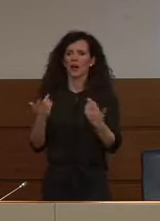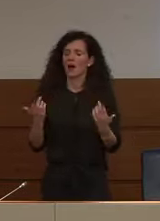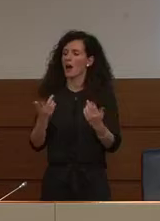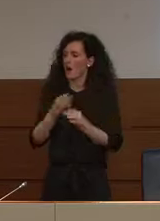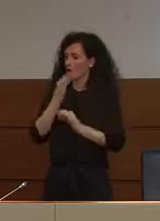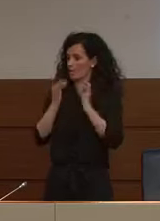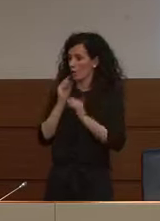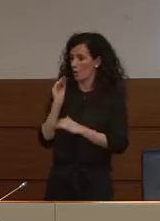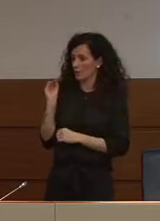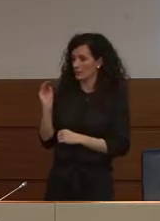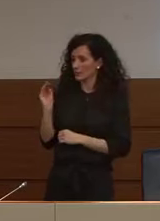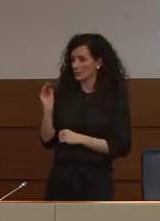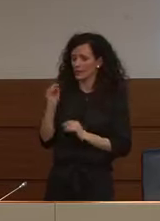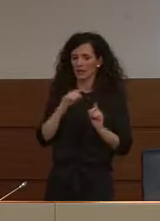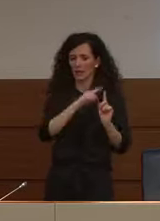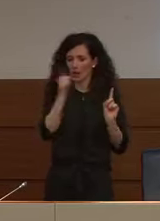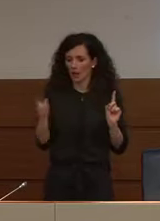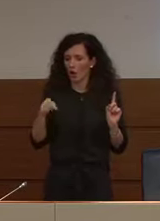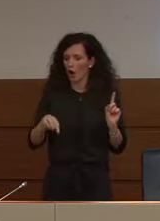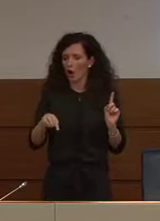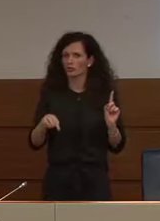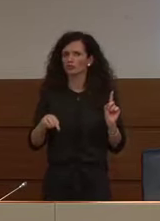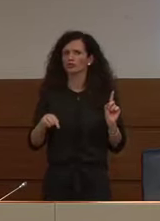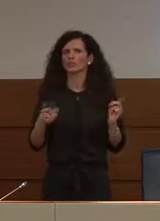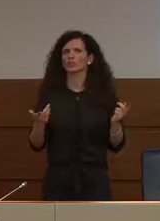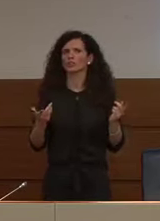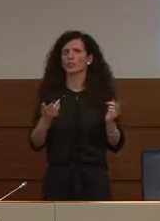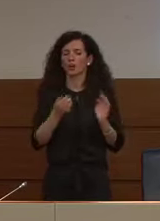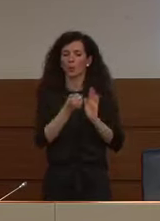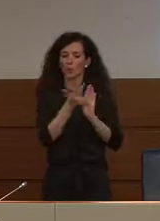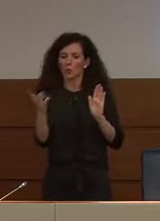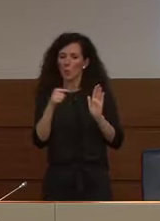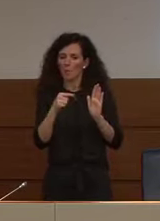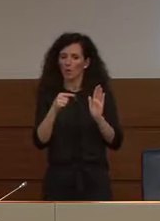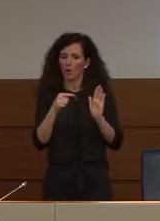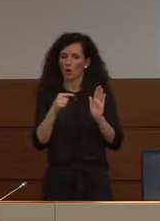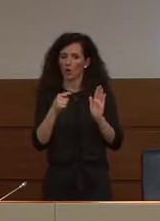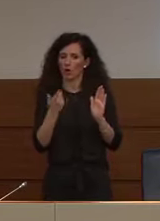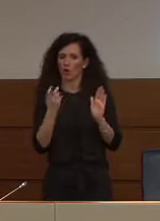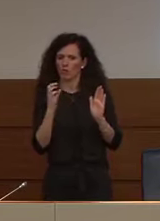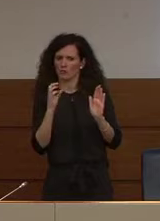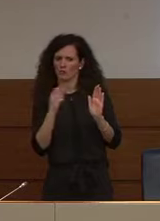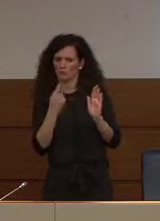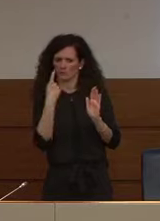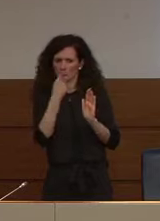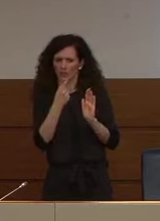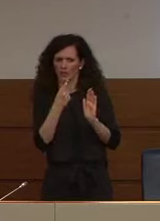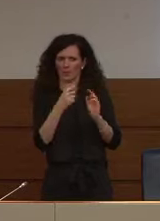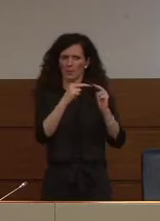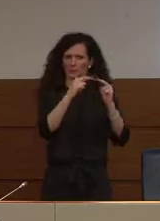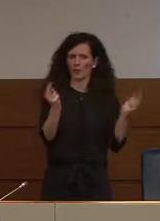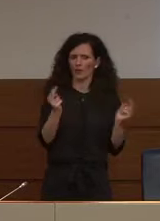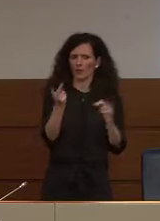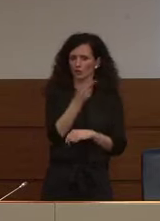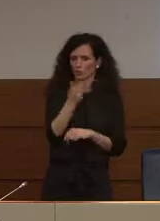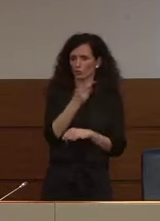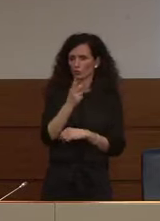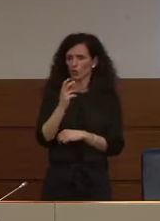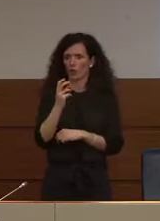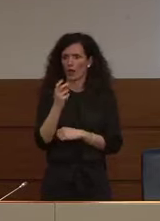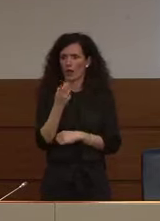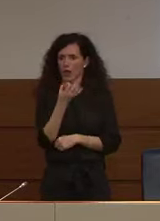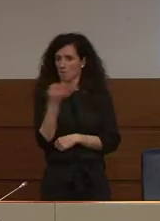oggi non può essere considerato si può considerare un numero anomalo o no? relativo a queste due province grazie non è